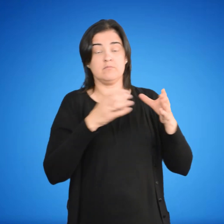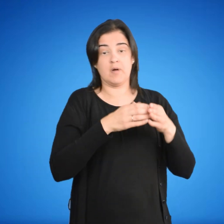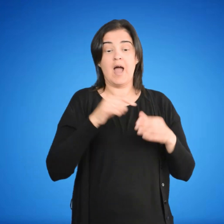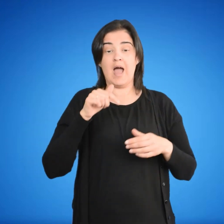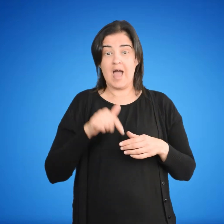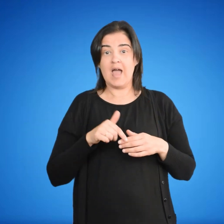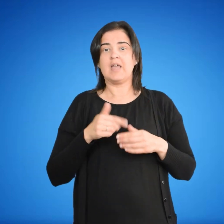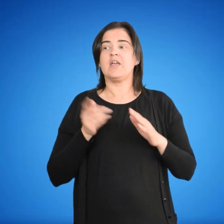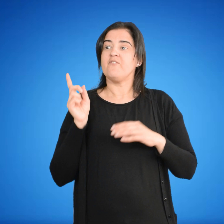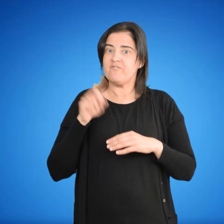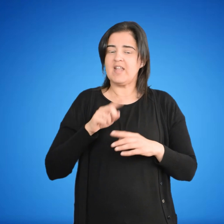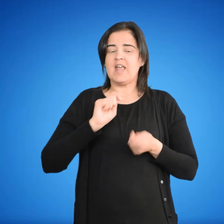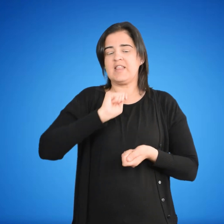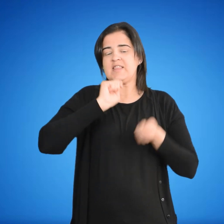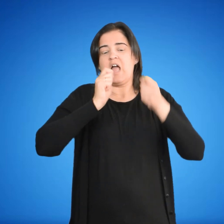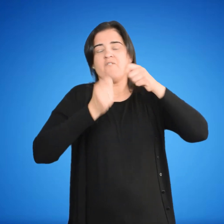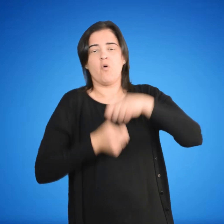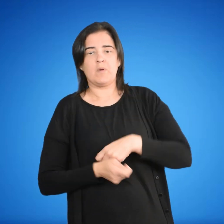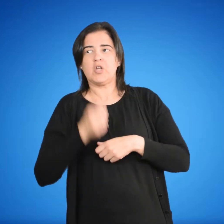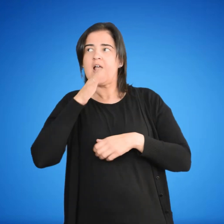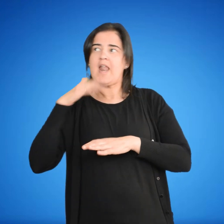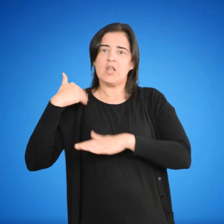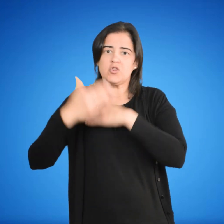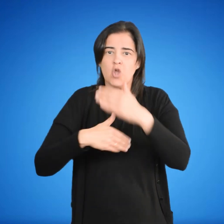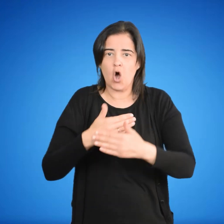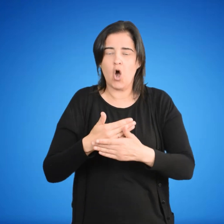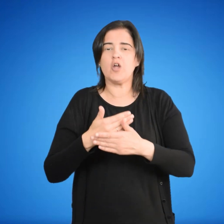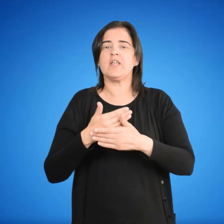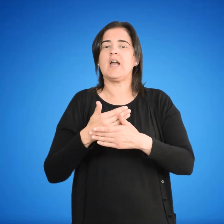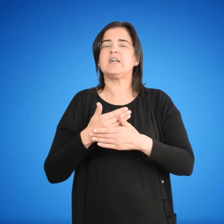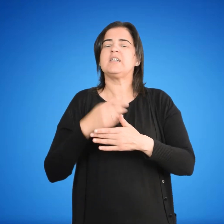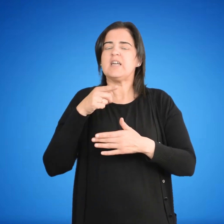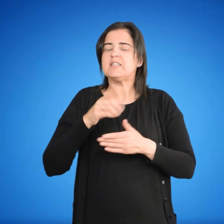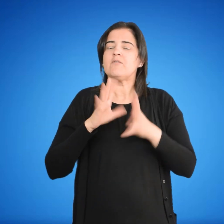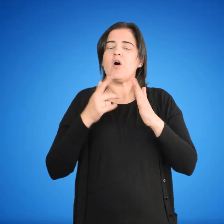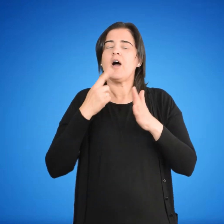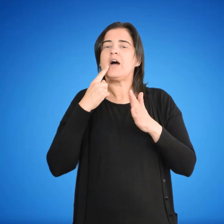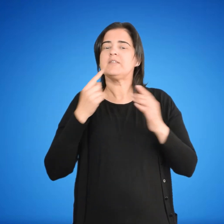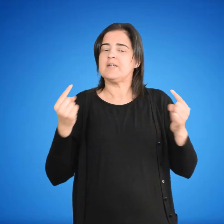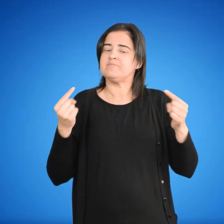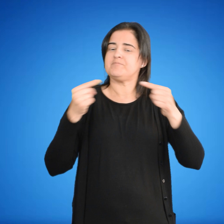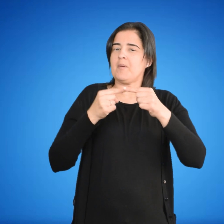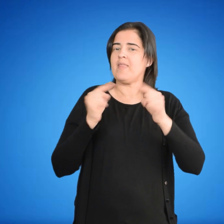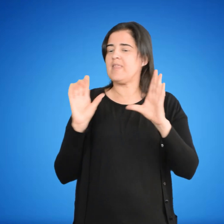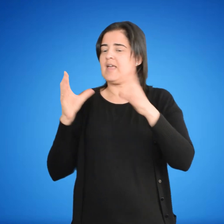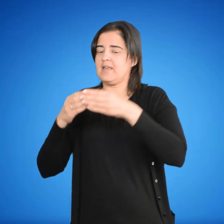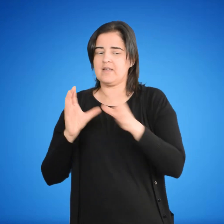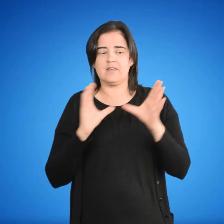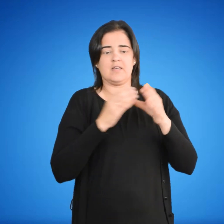entre estos dos sectores se producen las transformaciones históricas, movidas por la tensión inherente a la lucha de